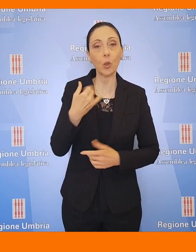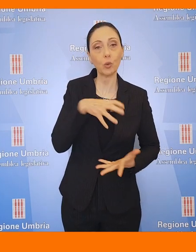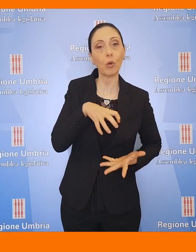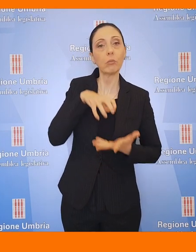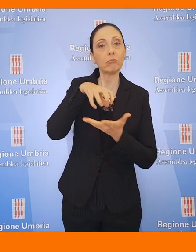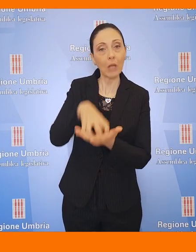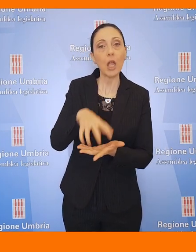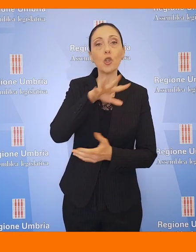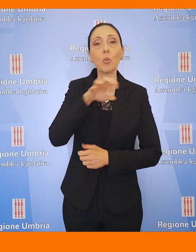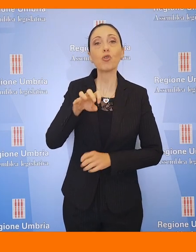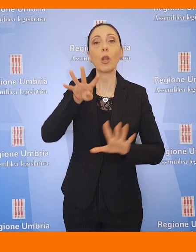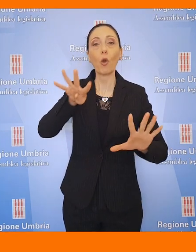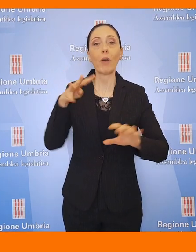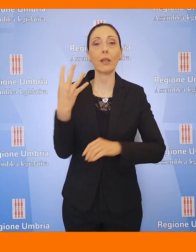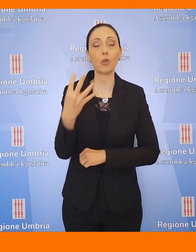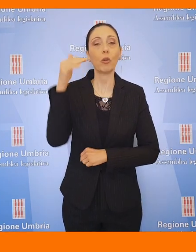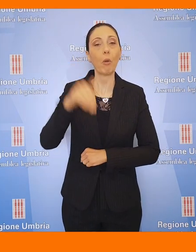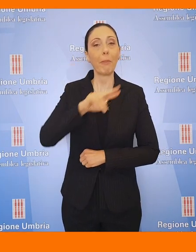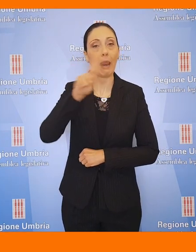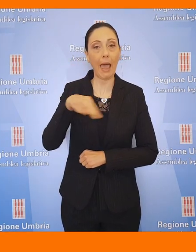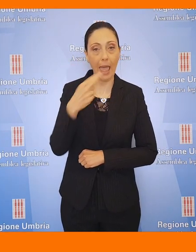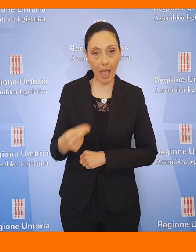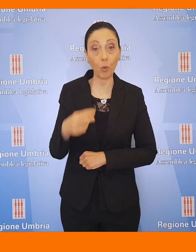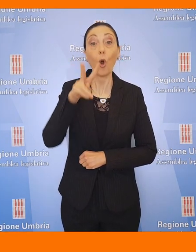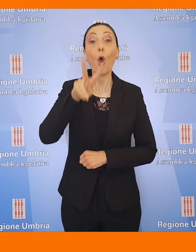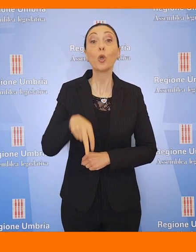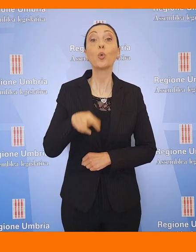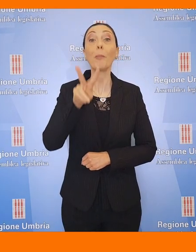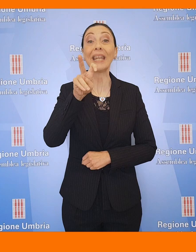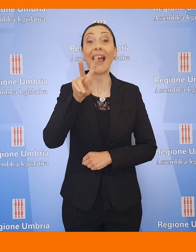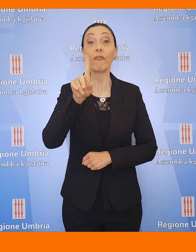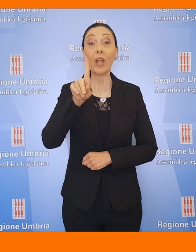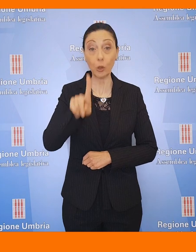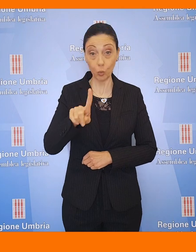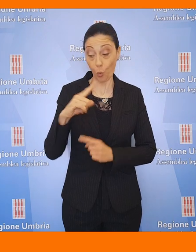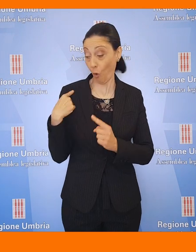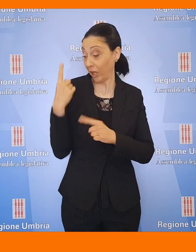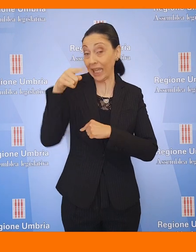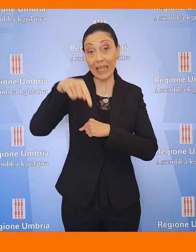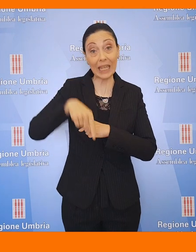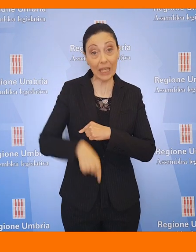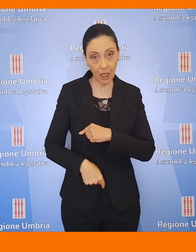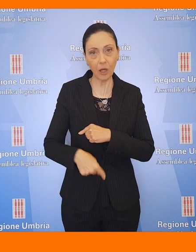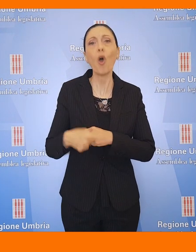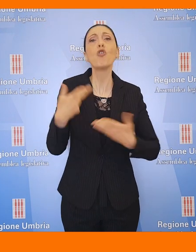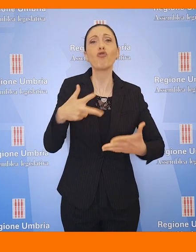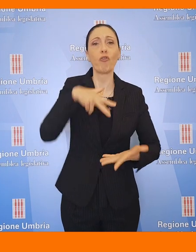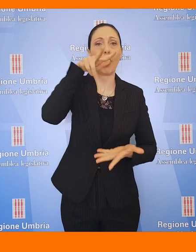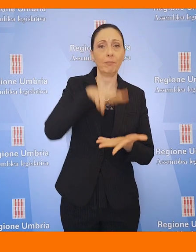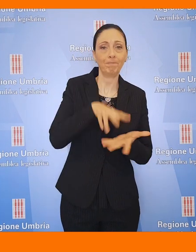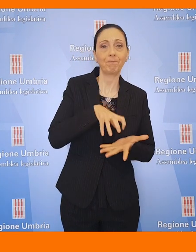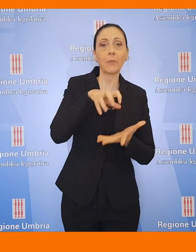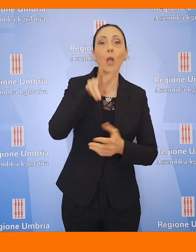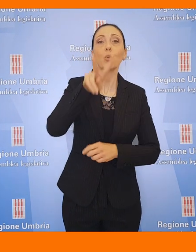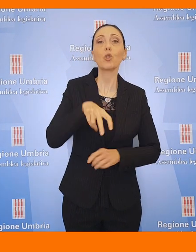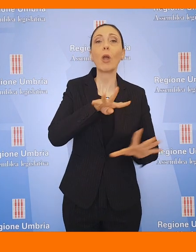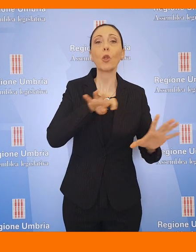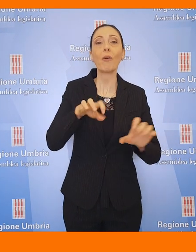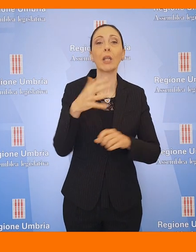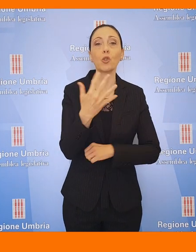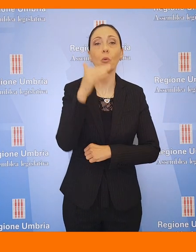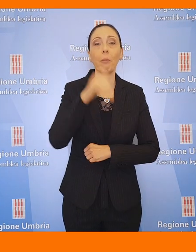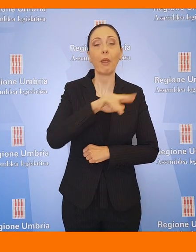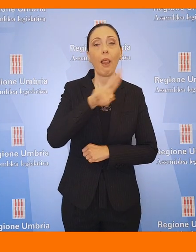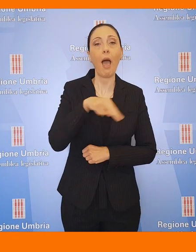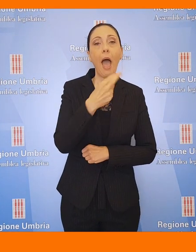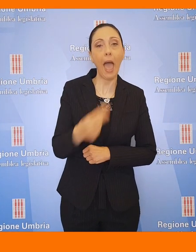595.000 euro. Per il 2021 ad oggi, impegnati ma non erogati, 295.000